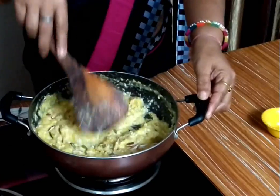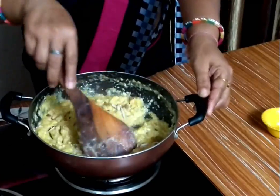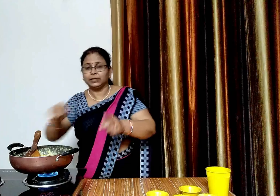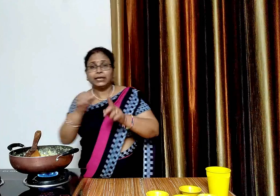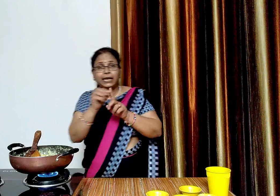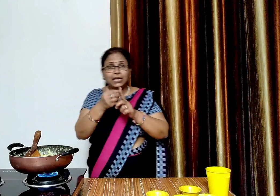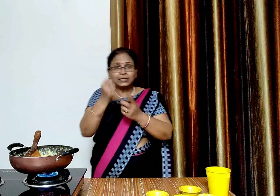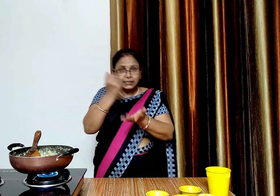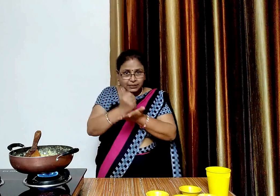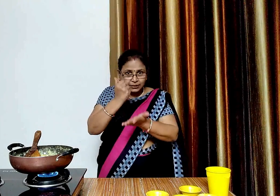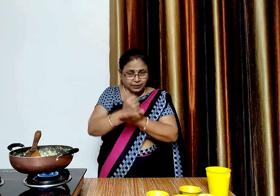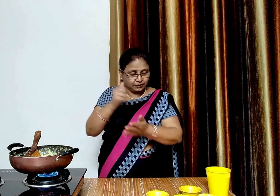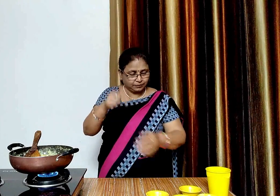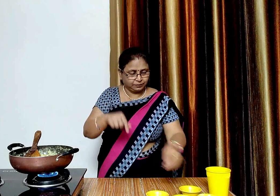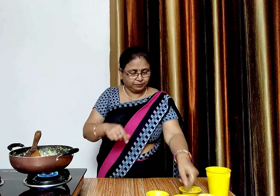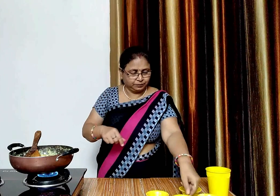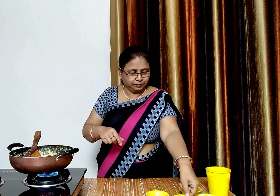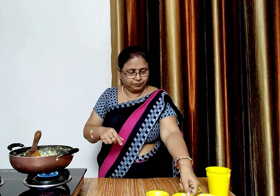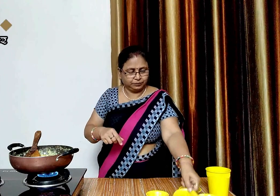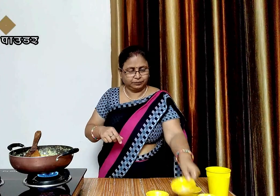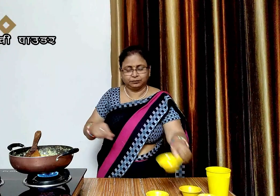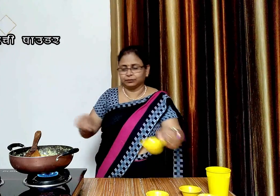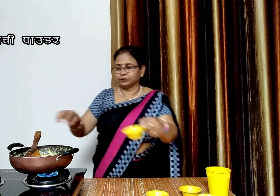अब इसमें इलाइची पाउडर डालकर मिला लेंगे